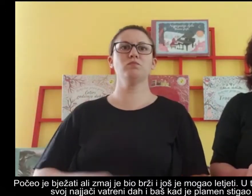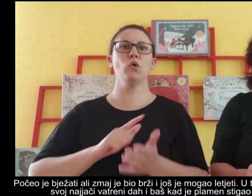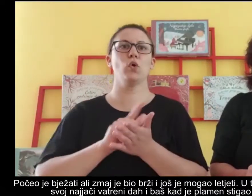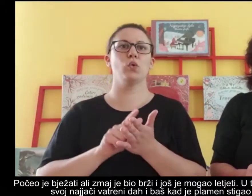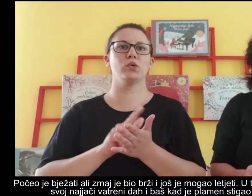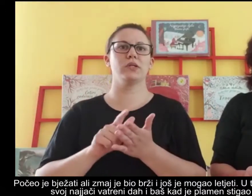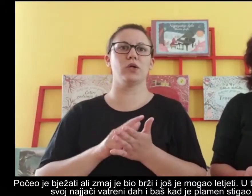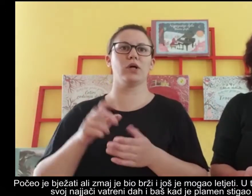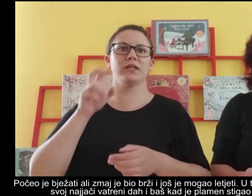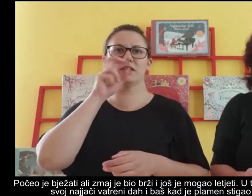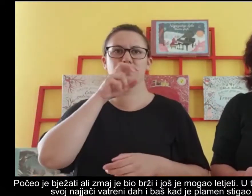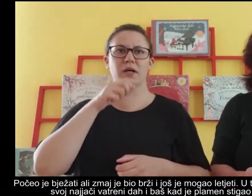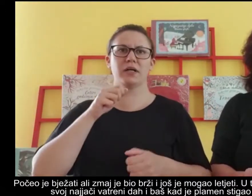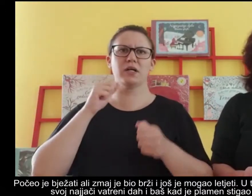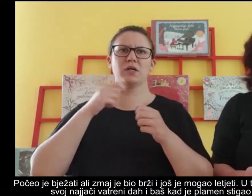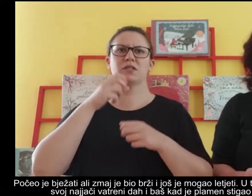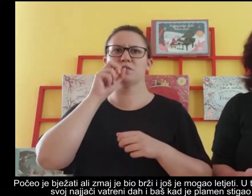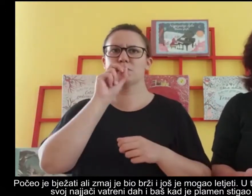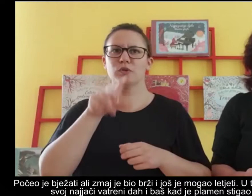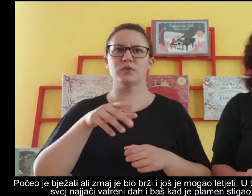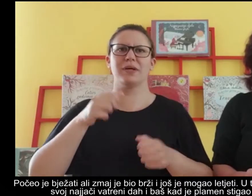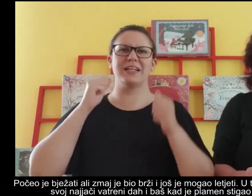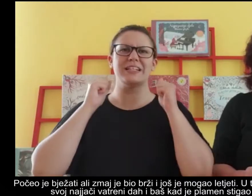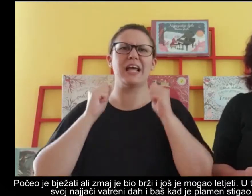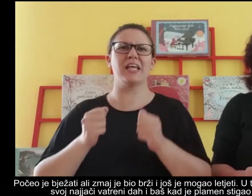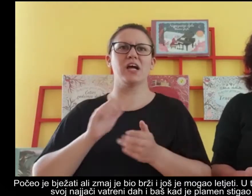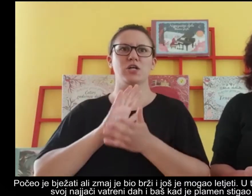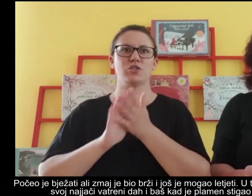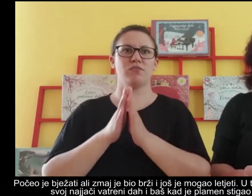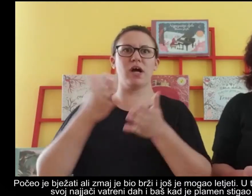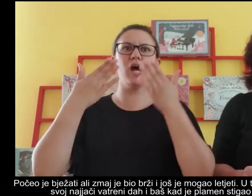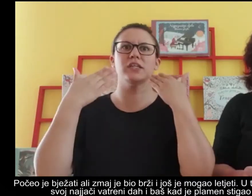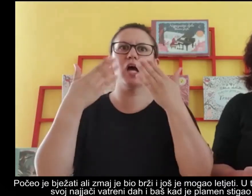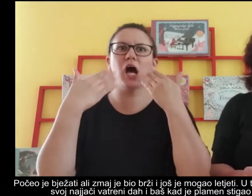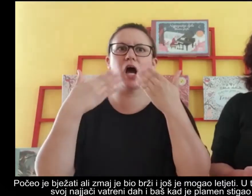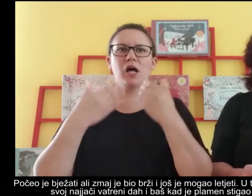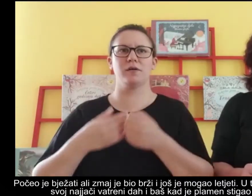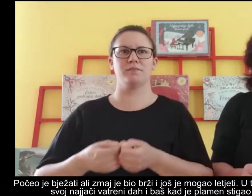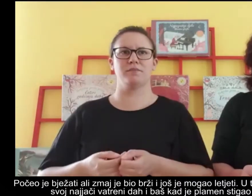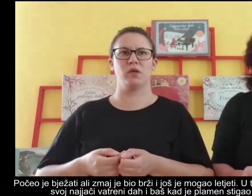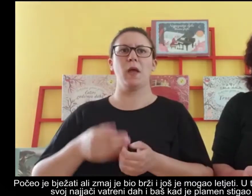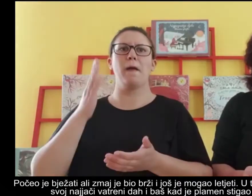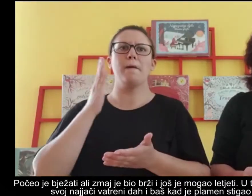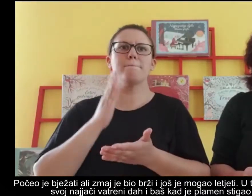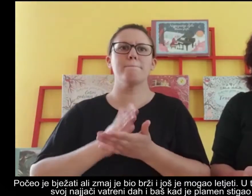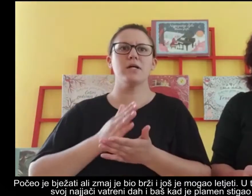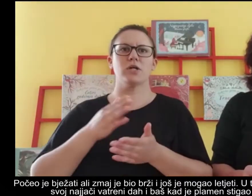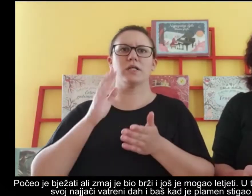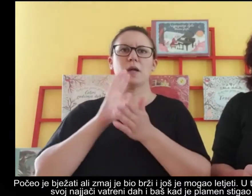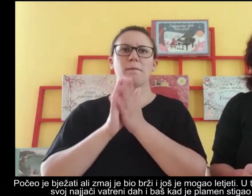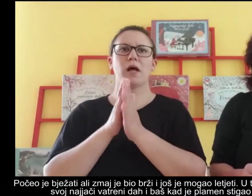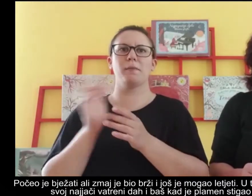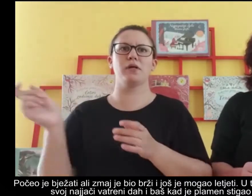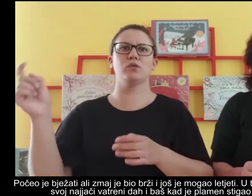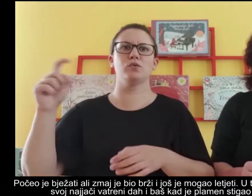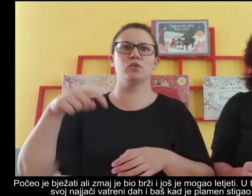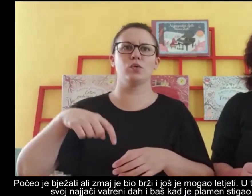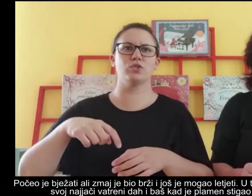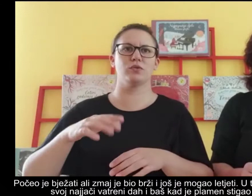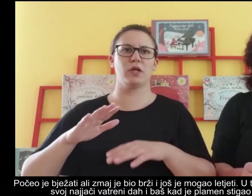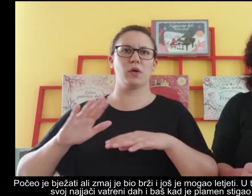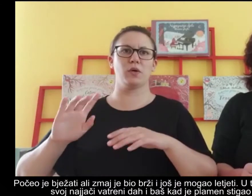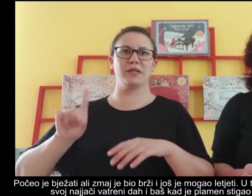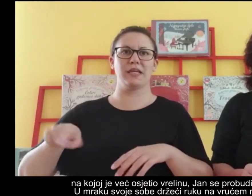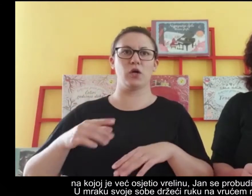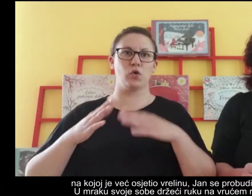trenu, kad je zmaj ispustio svoj najjači vatreni dah i baš kad je plamen stigao do